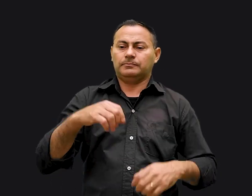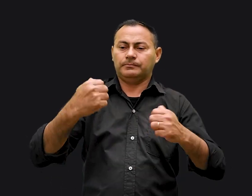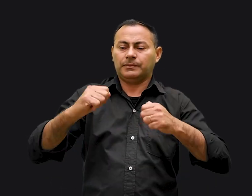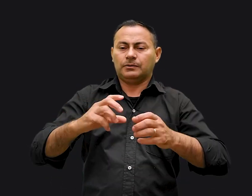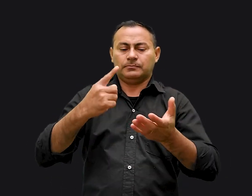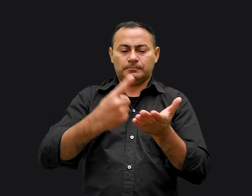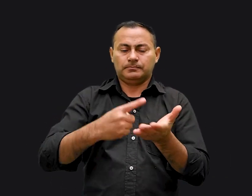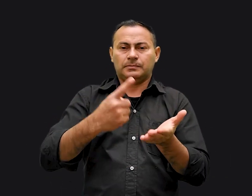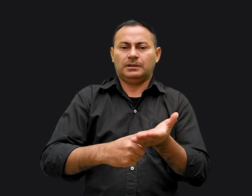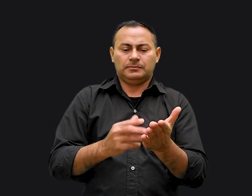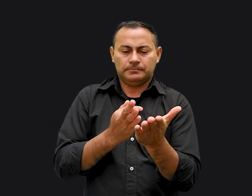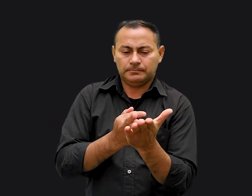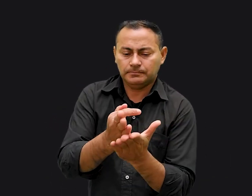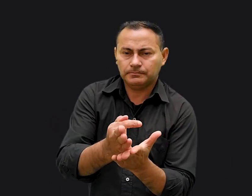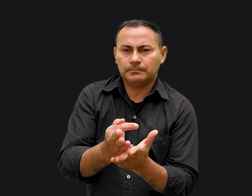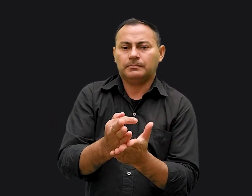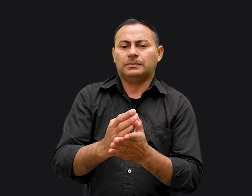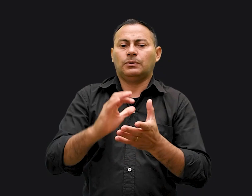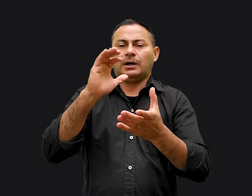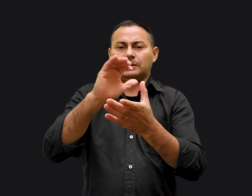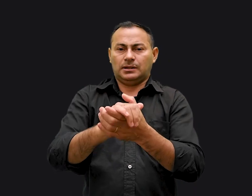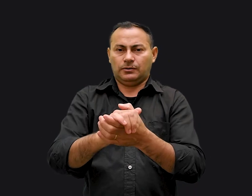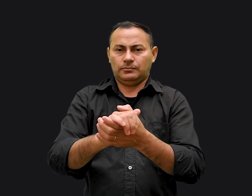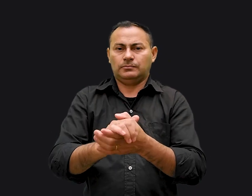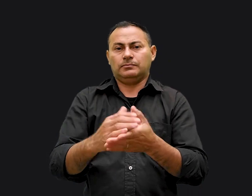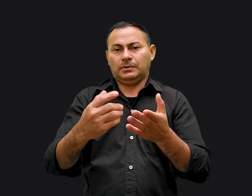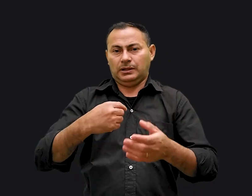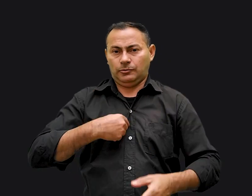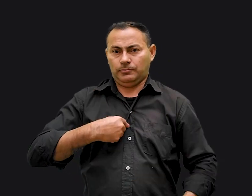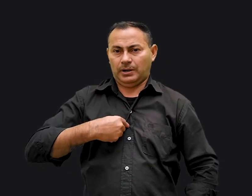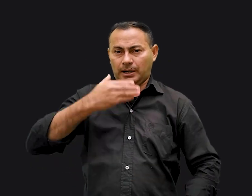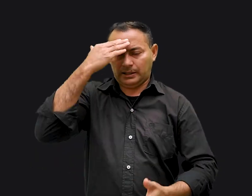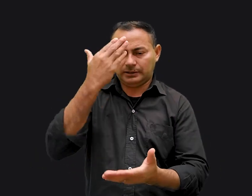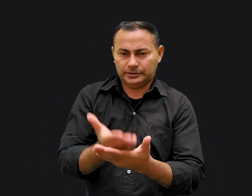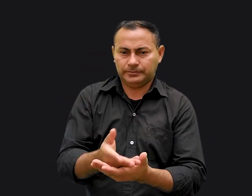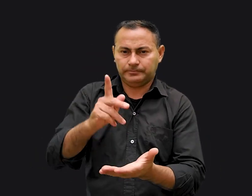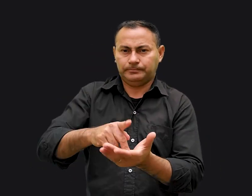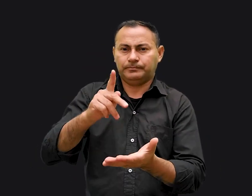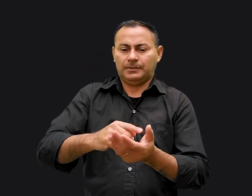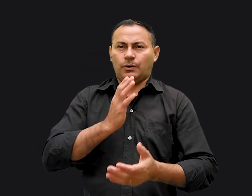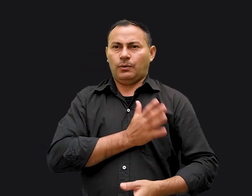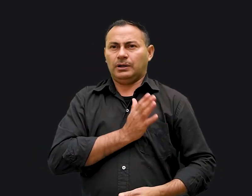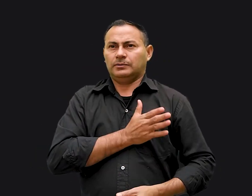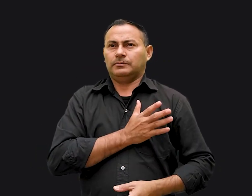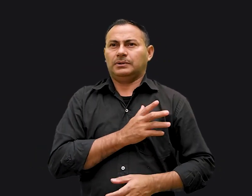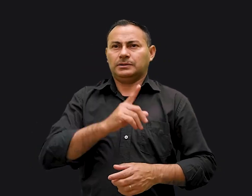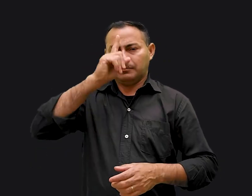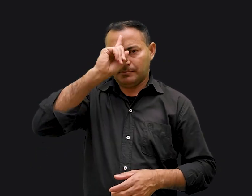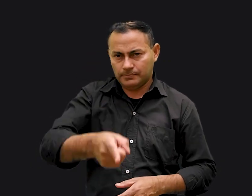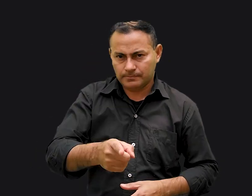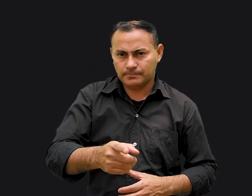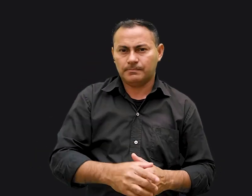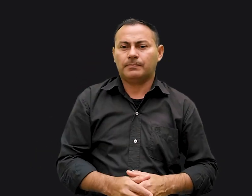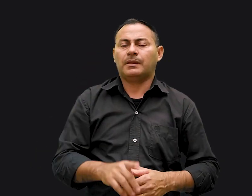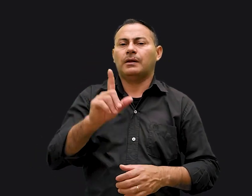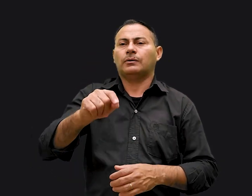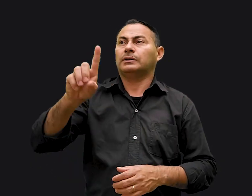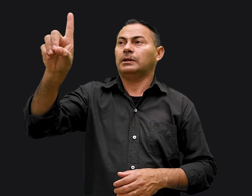depende do compromisso e da fidelidade do casal Eu acredito que esta verdade é o coração desse mandamento Isto é o que